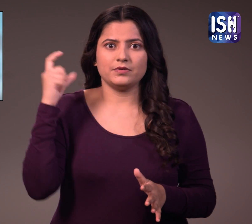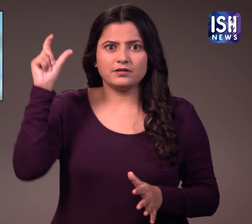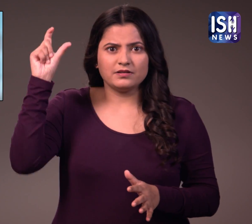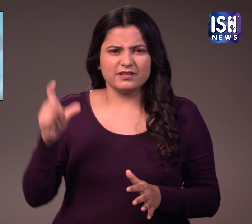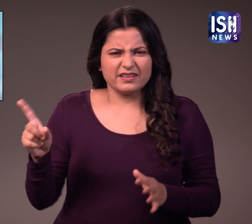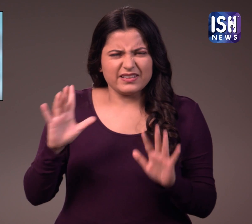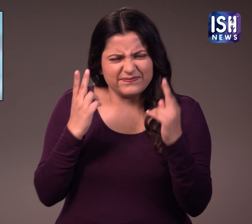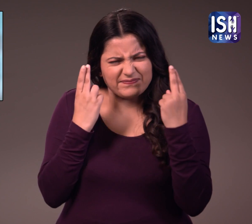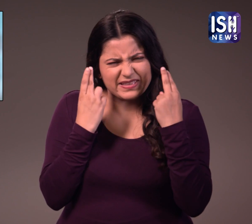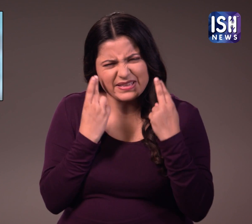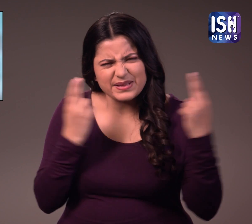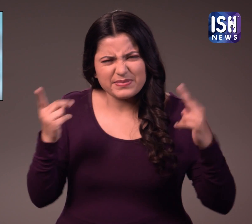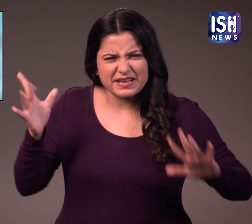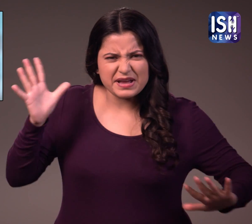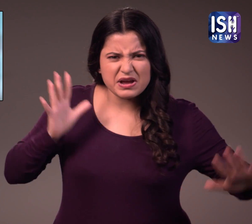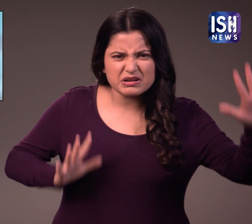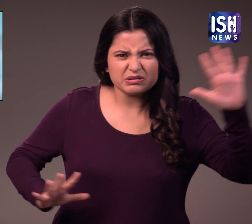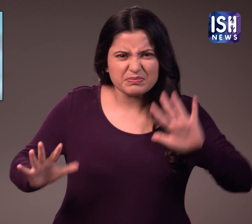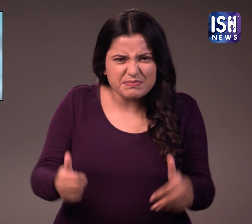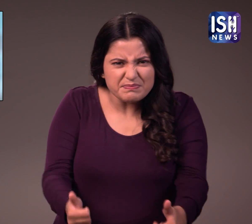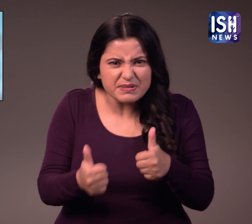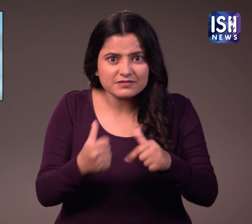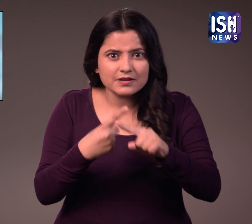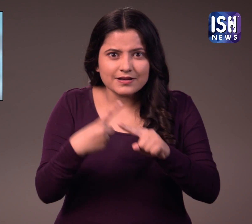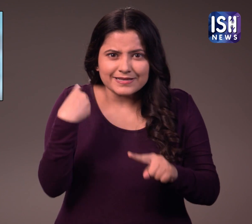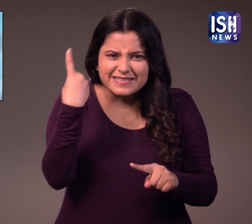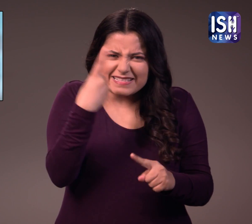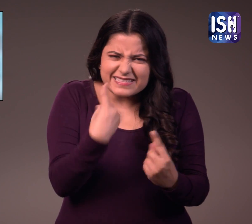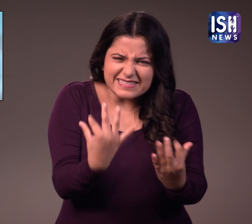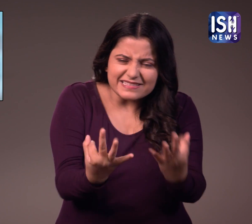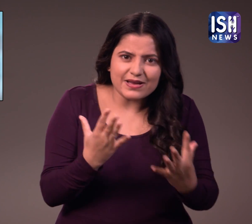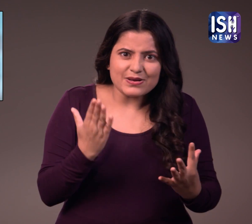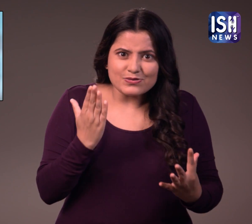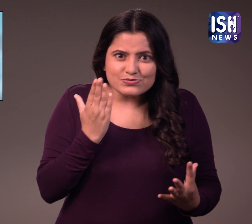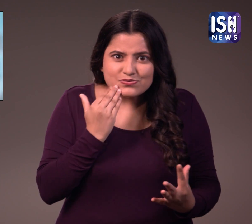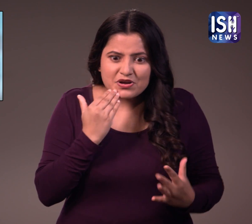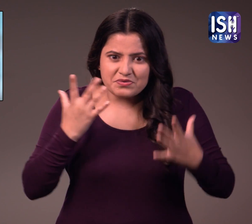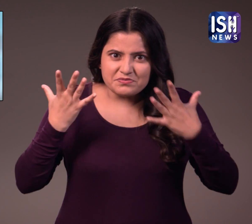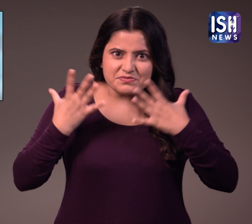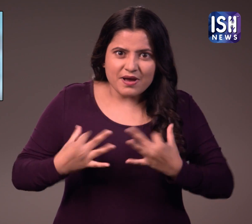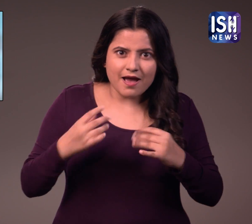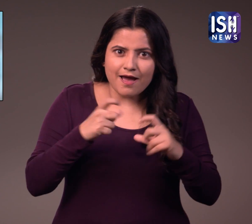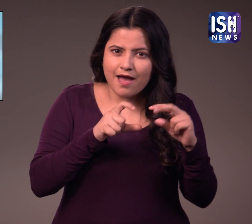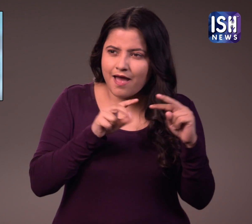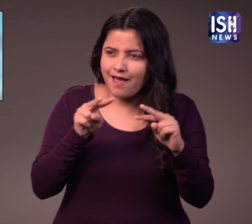वहाँ एक प्रमुक अभिनेता है, जो अपने अच्छे लोक्स और काया के लिए पसंद किये जाते है